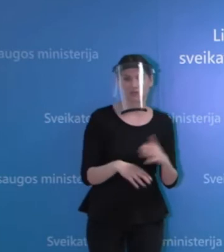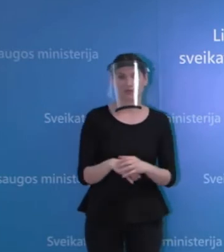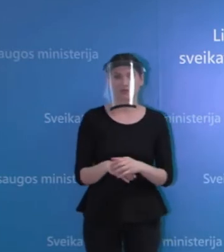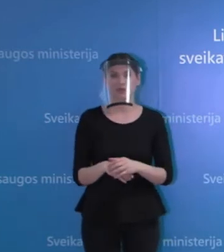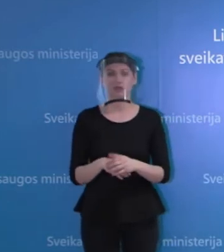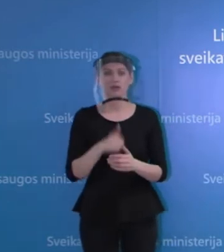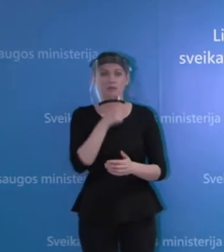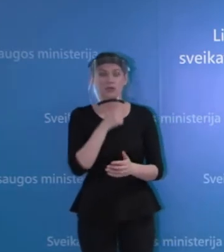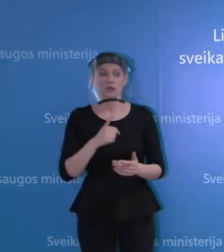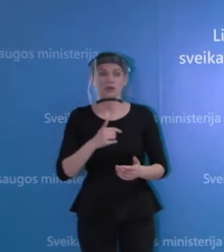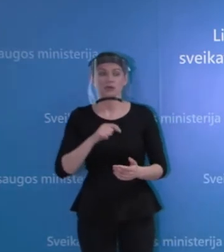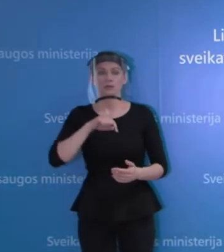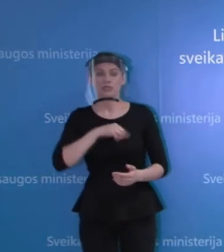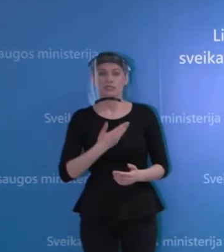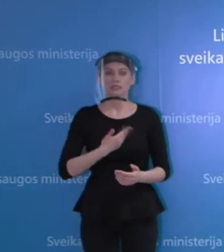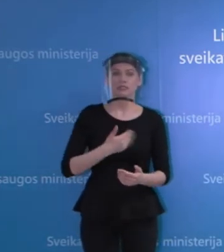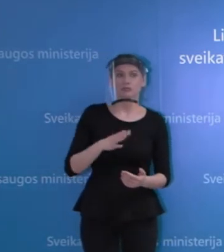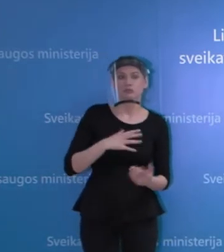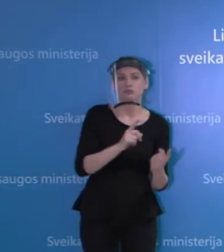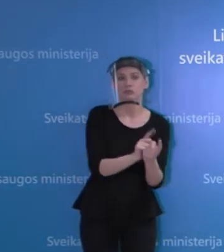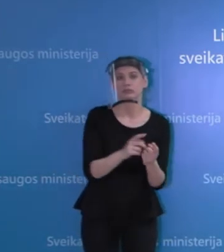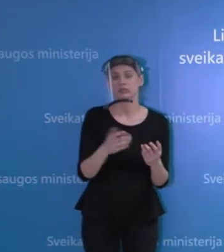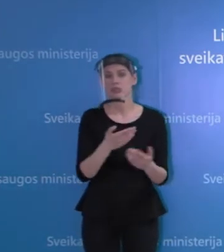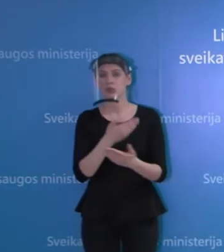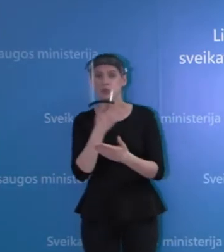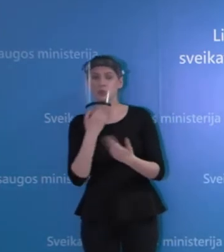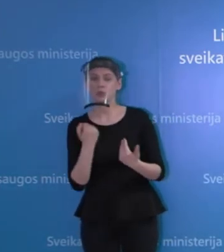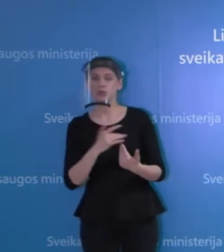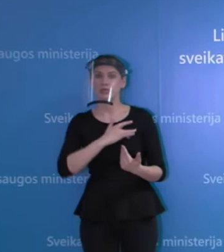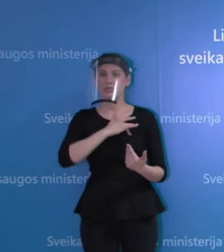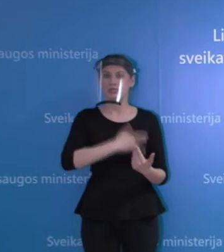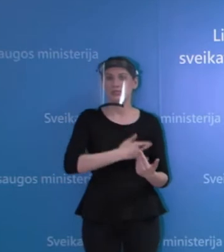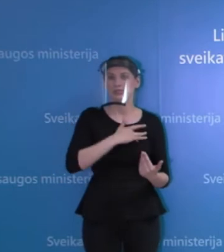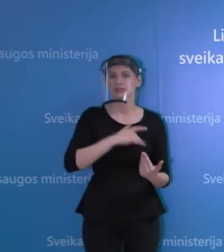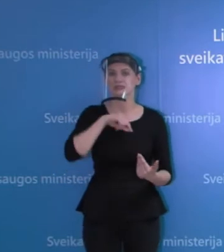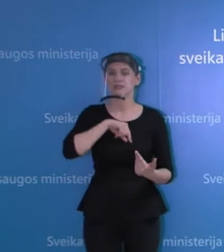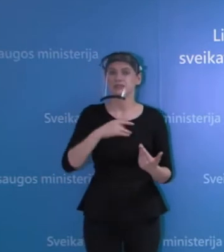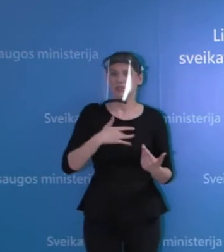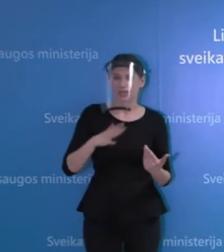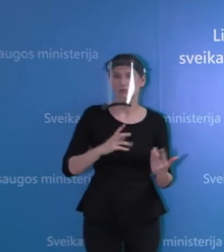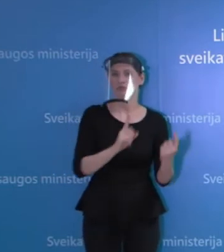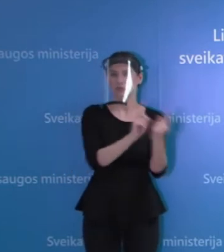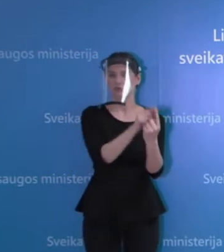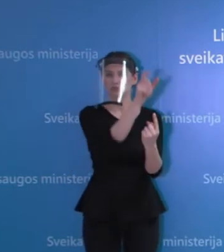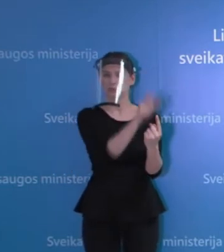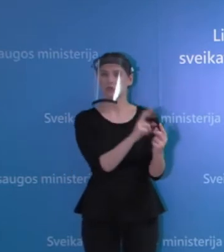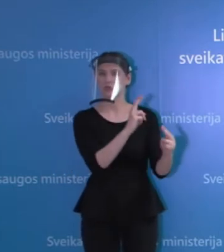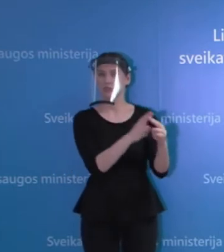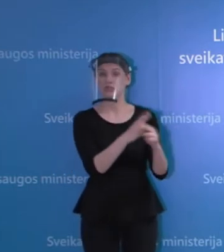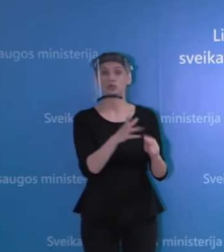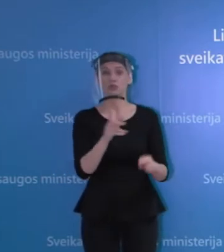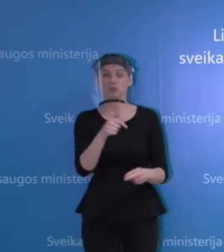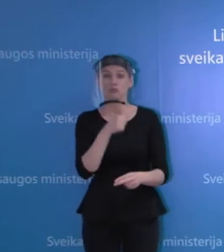visiškai aišku tas kontaktas buvęs ar nebuvęs, bet yra tam tikrų įtarimų vis tik tai, jeigu jums yra paimti